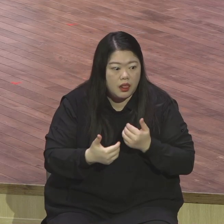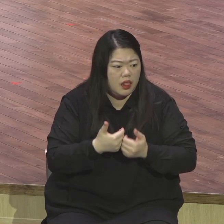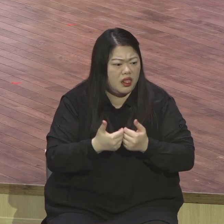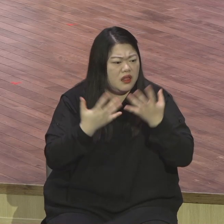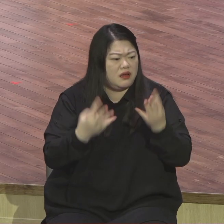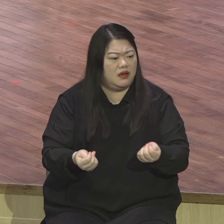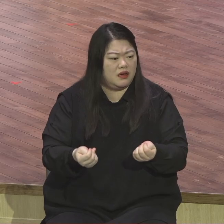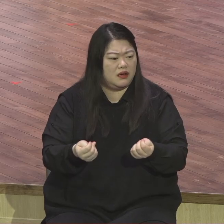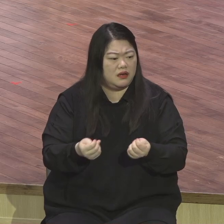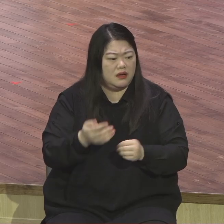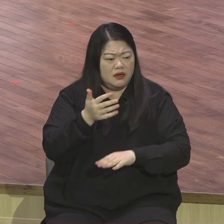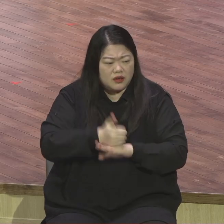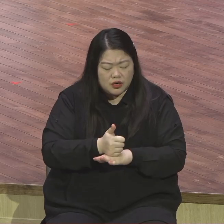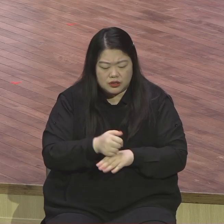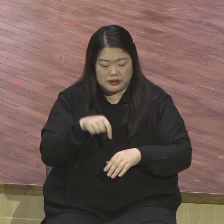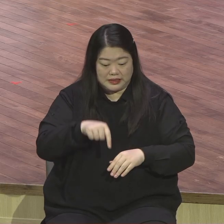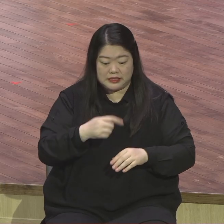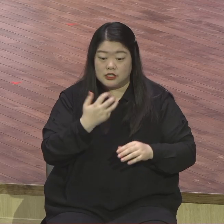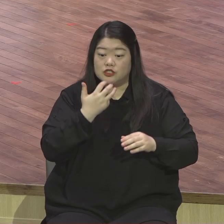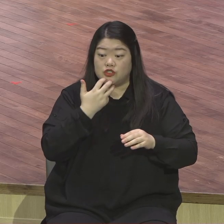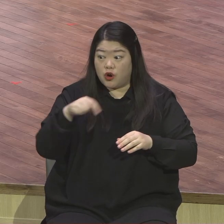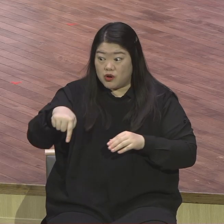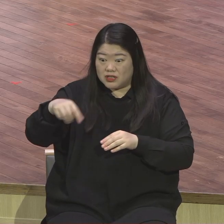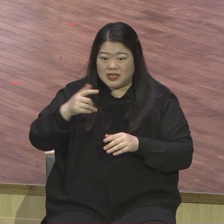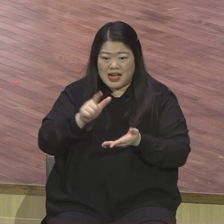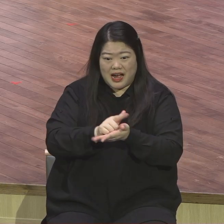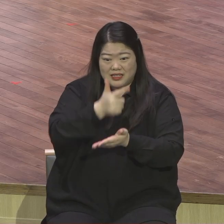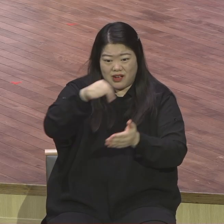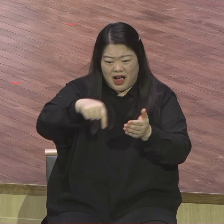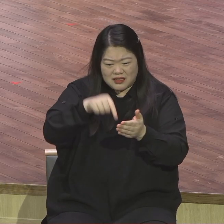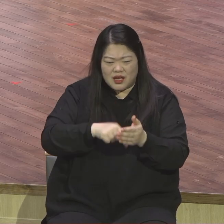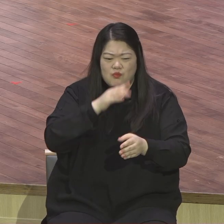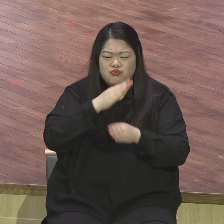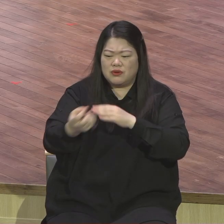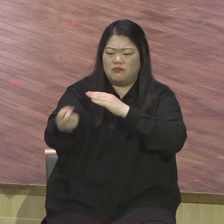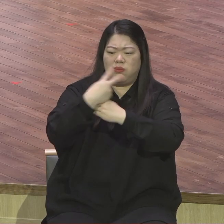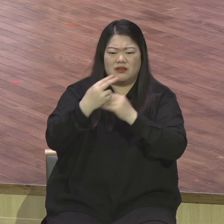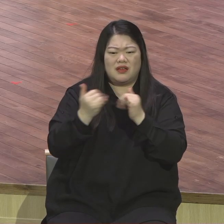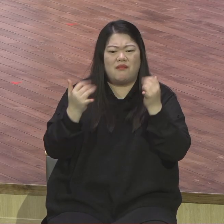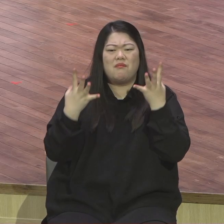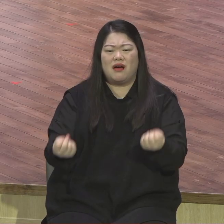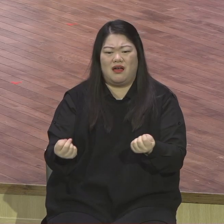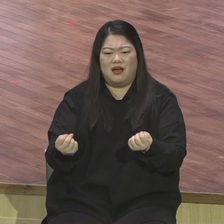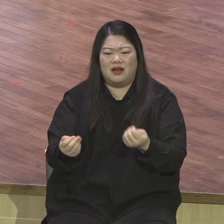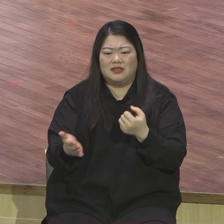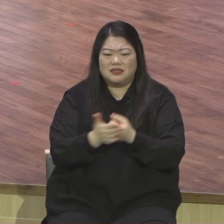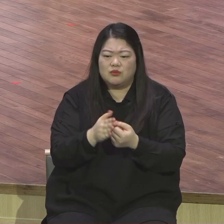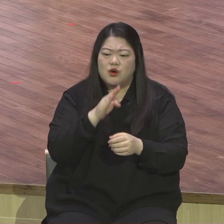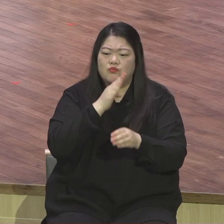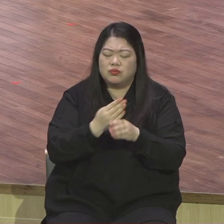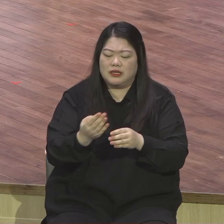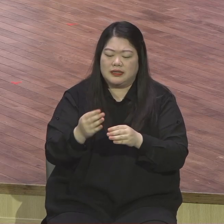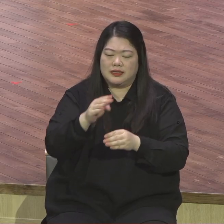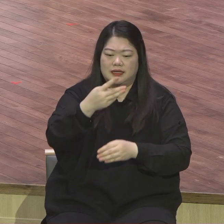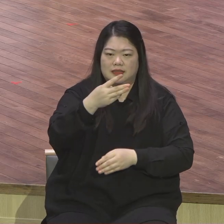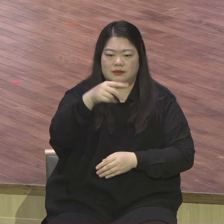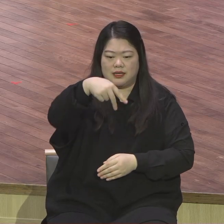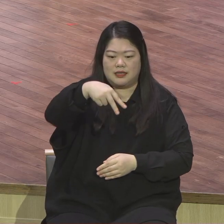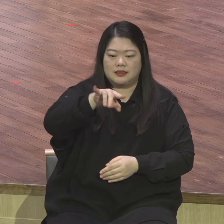얼음 당한 사람 많이 있어요. 적응 못하면 어떻게 되느냐 나중에 우리가 피해본다니까요. 적응 못하면 문제를